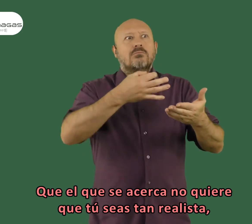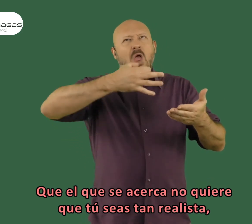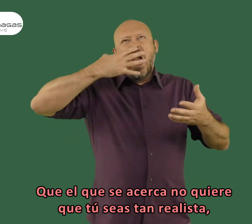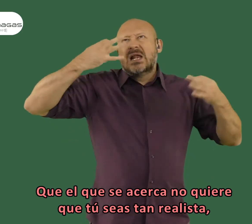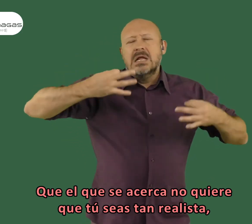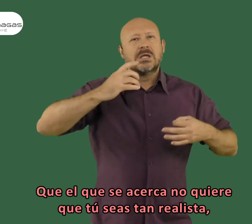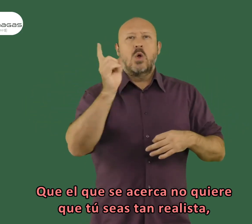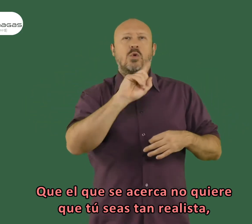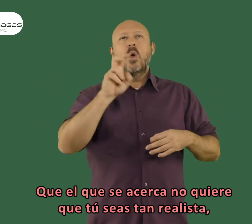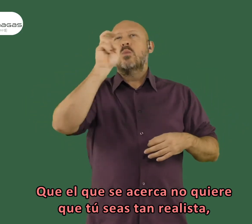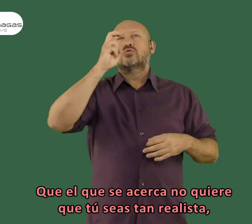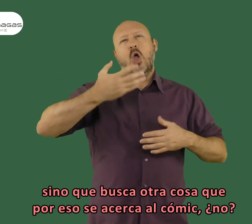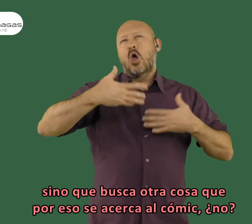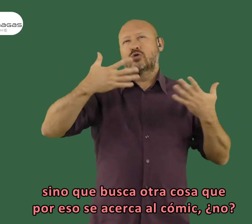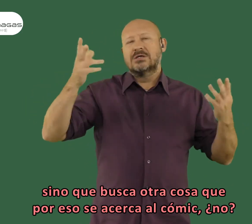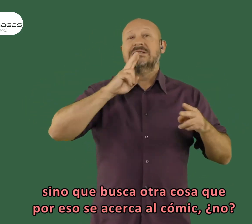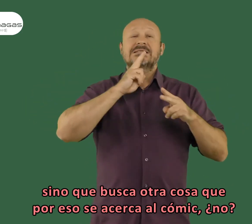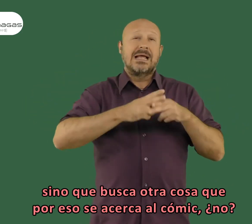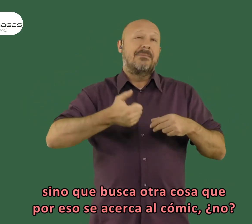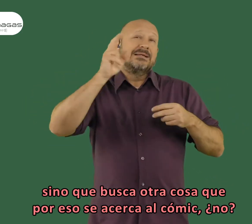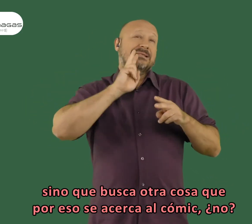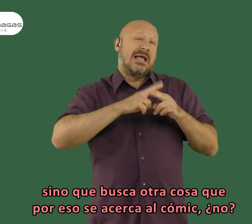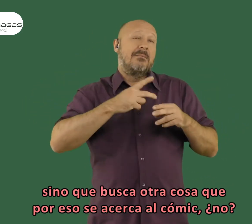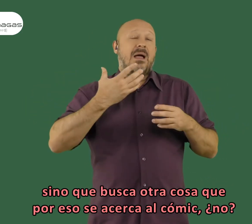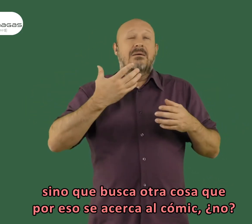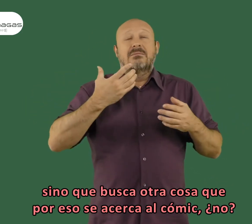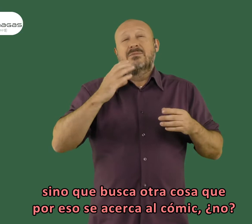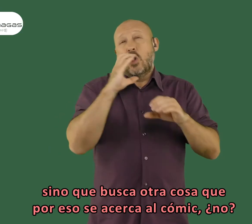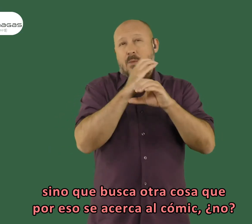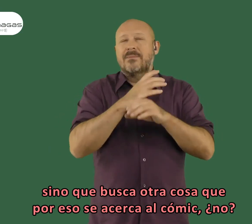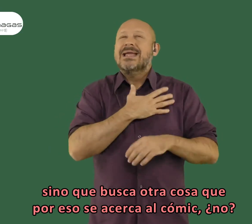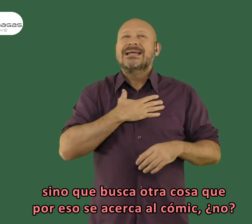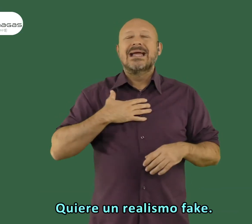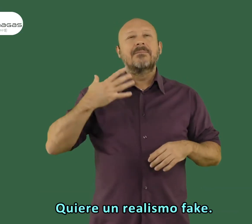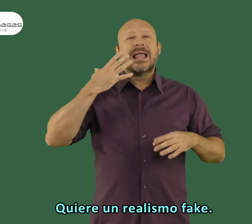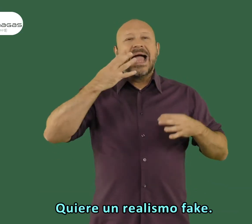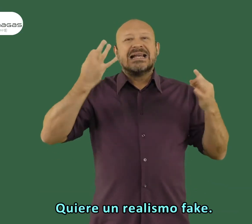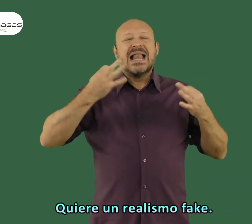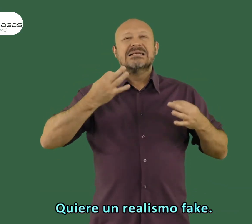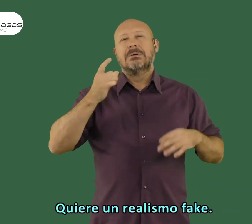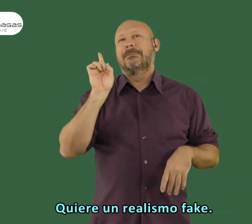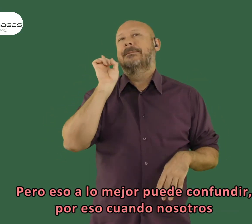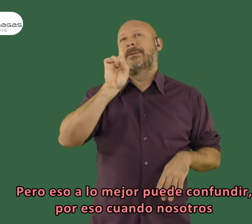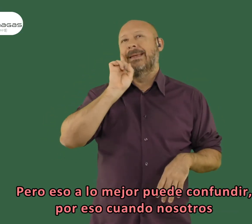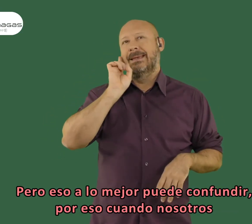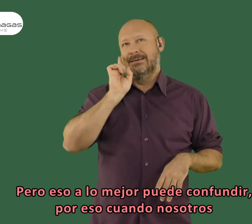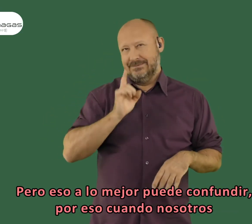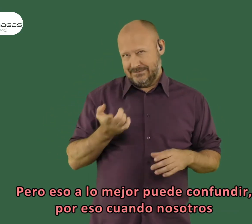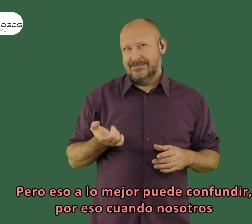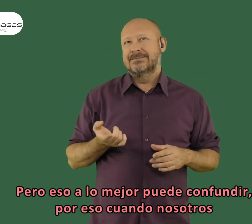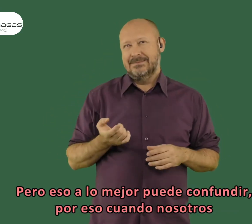que tú seas tan realista sino que busca otra cosa que por eso se acerca al cómic, ¿no? ¿Quieren un realismo fake?